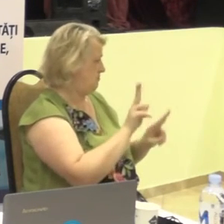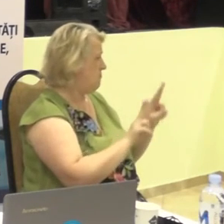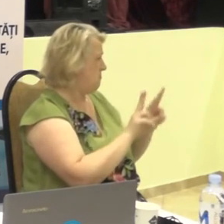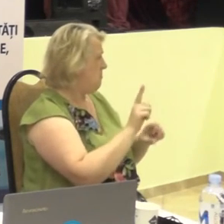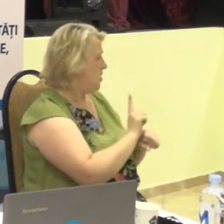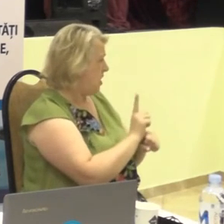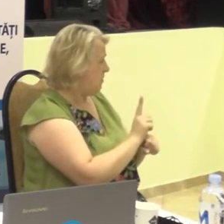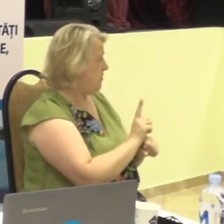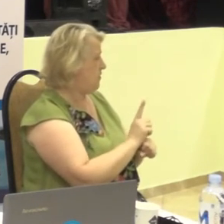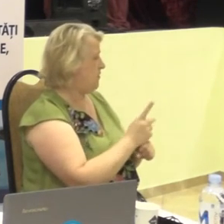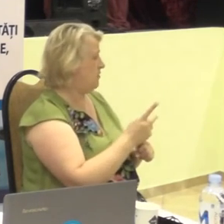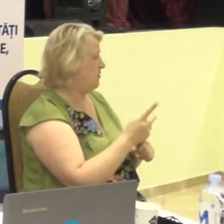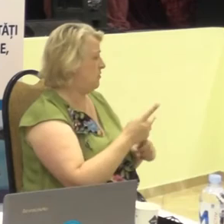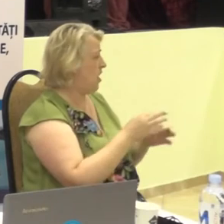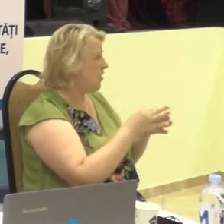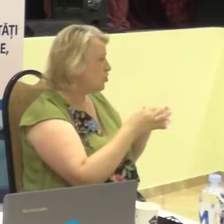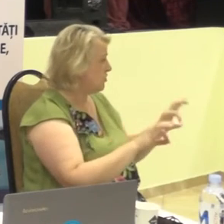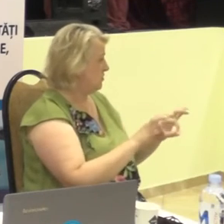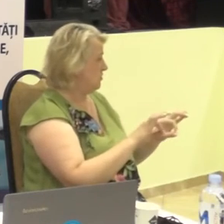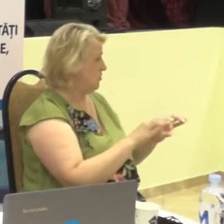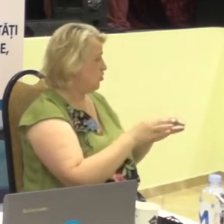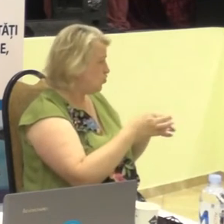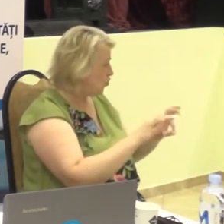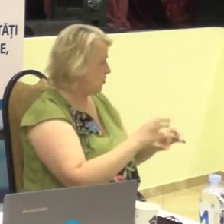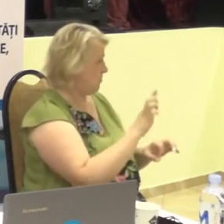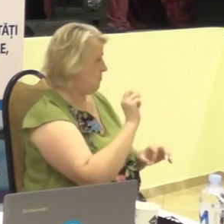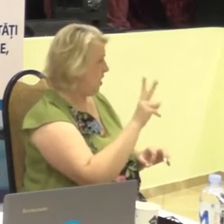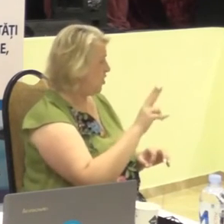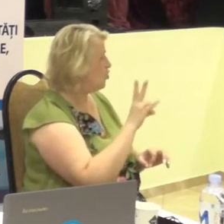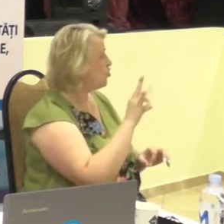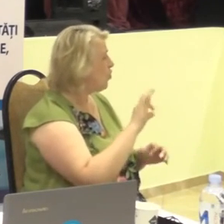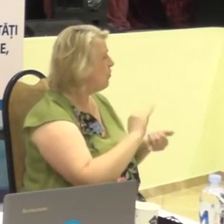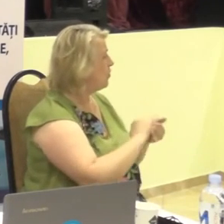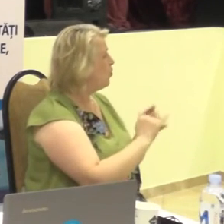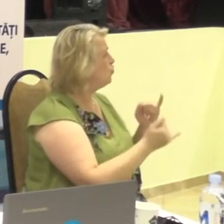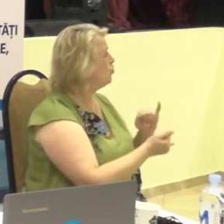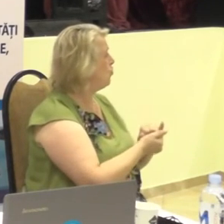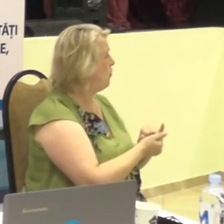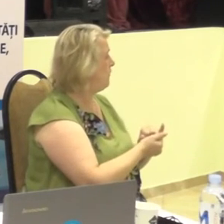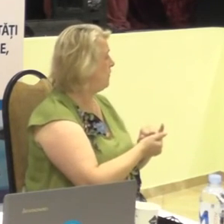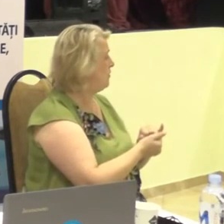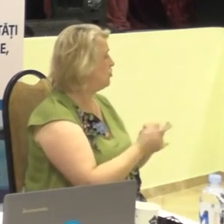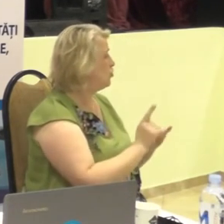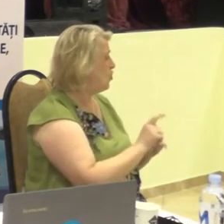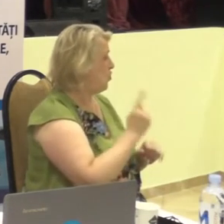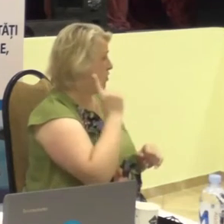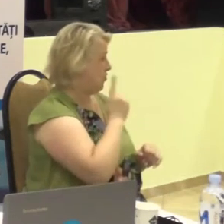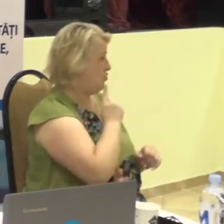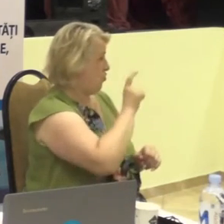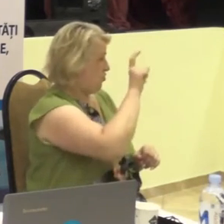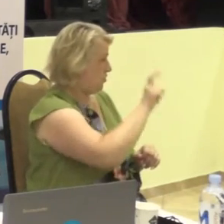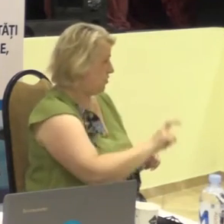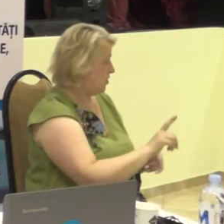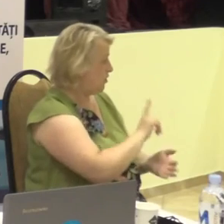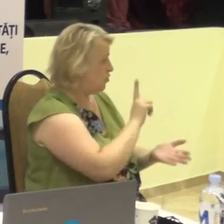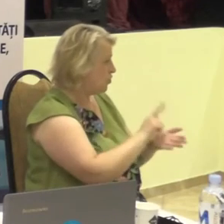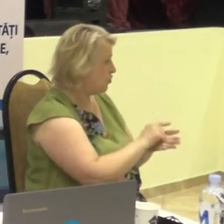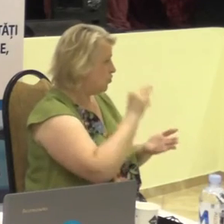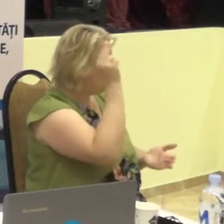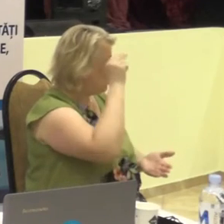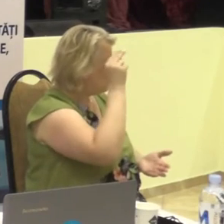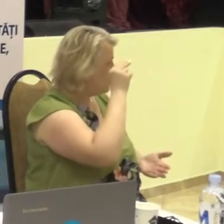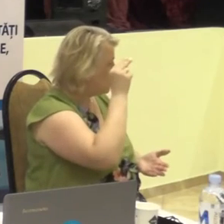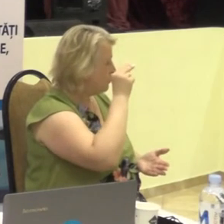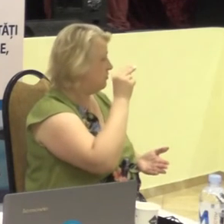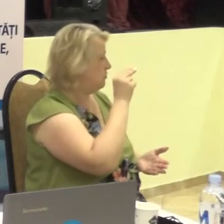de acces la bacalaureat, dar condiția că persoana cu zăvântăți trebuie să învețe,